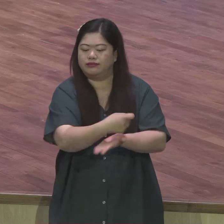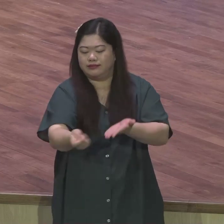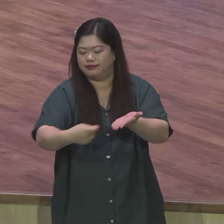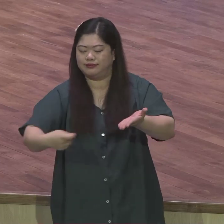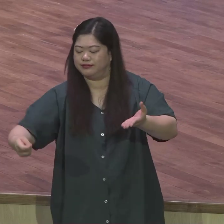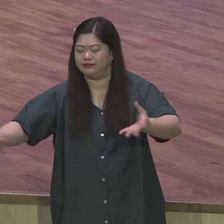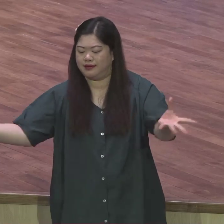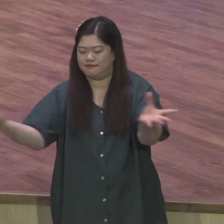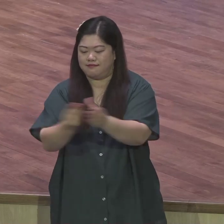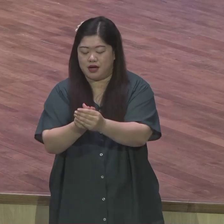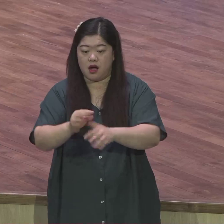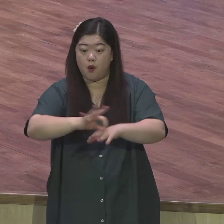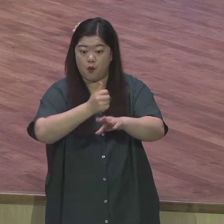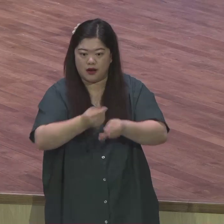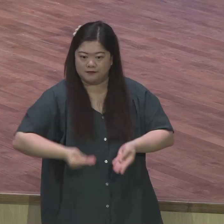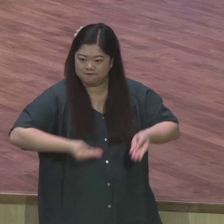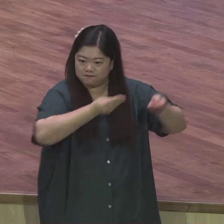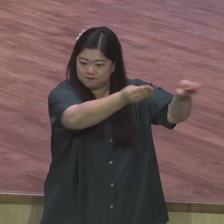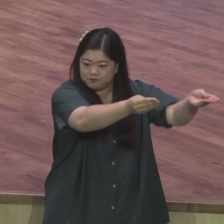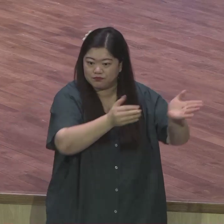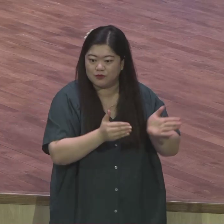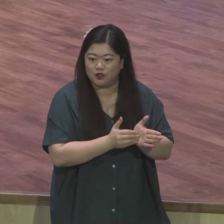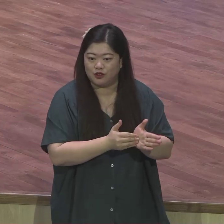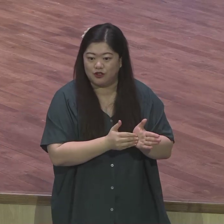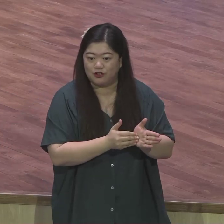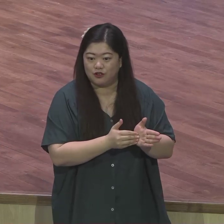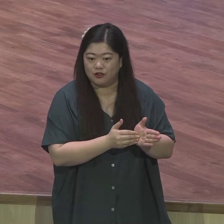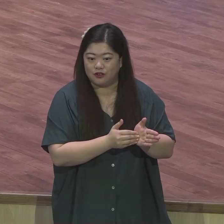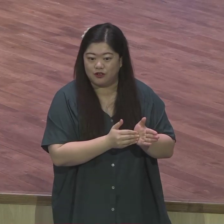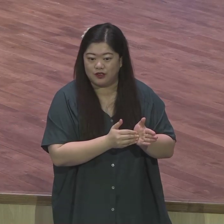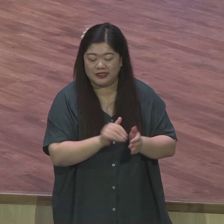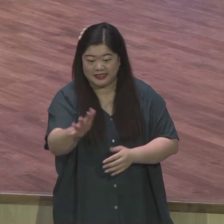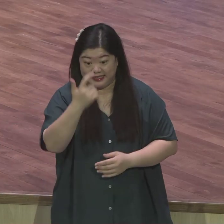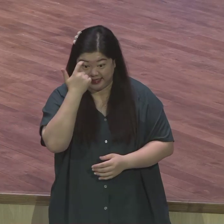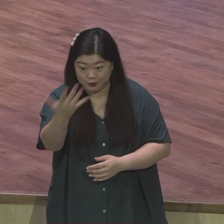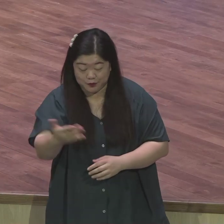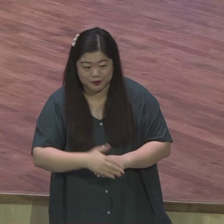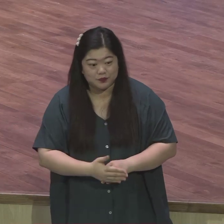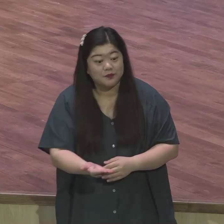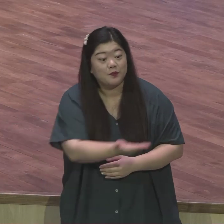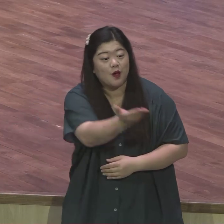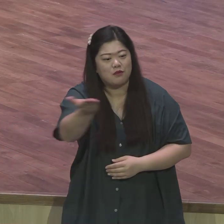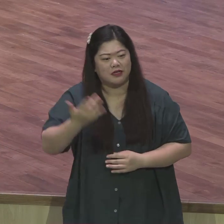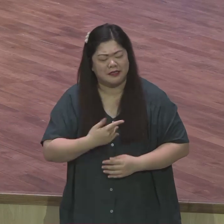청료 여러분 여러분의 야망은 무엇입니까 황금입니까